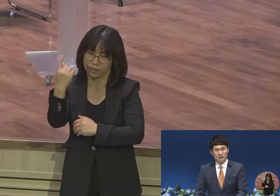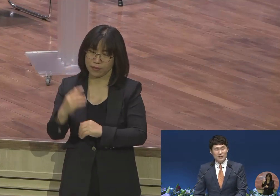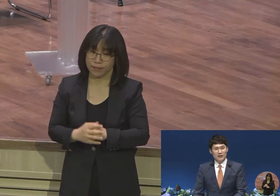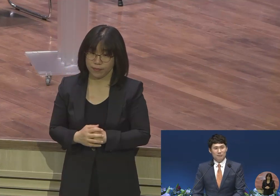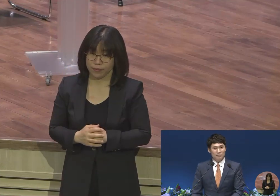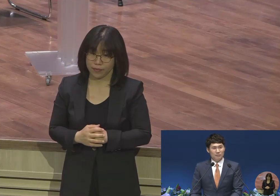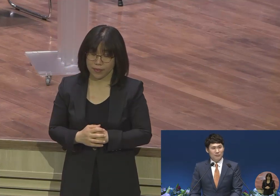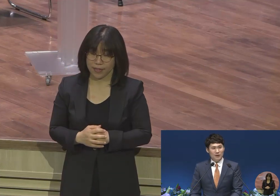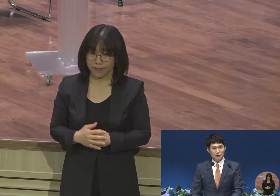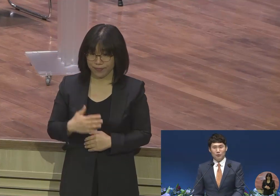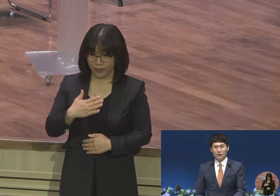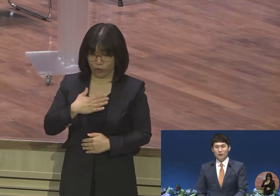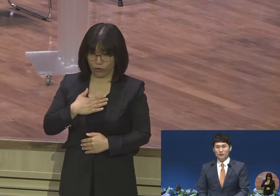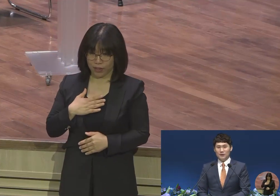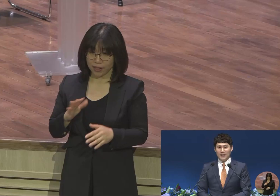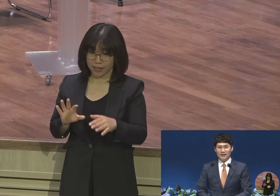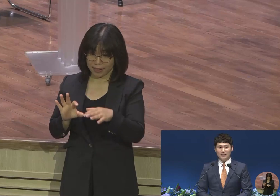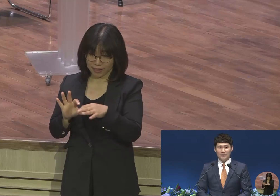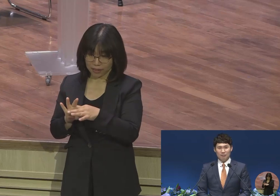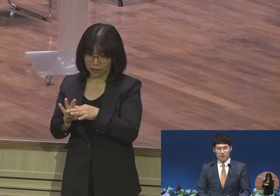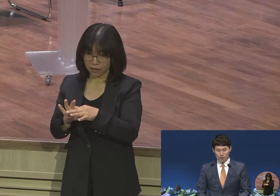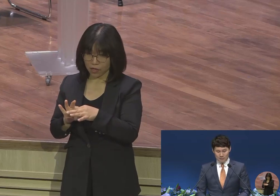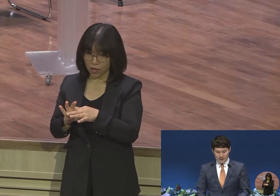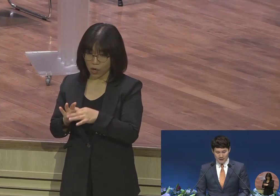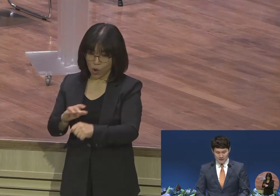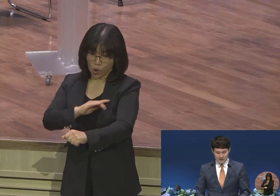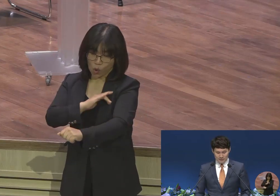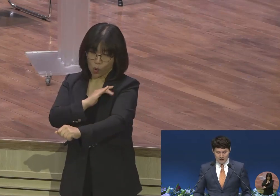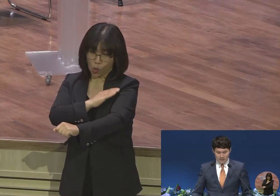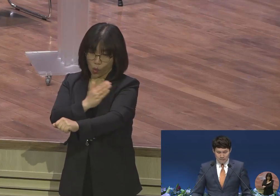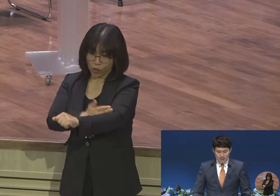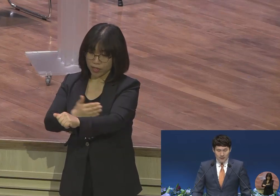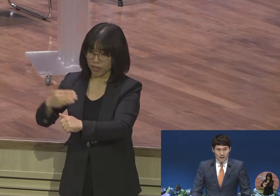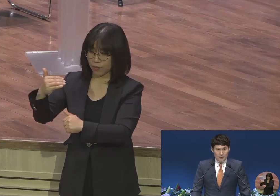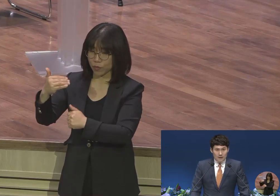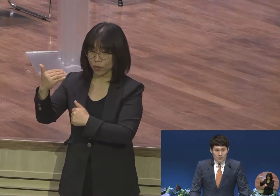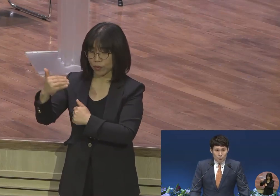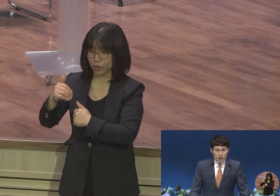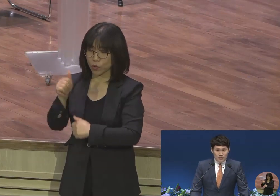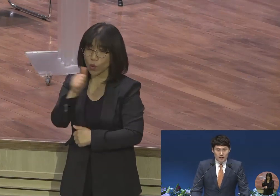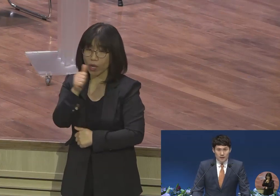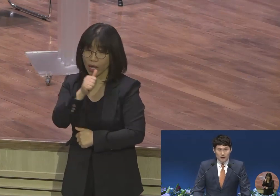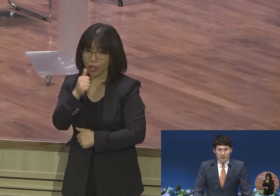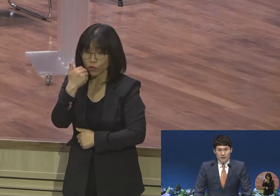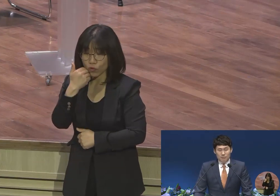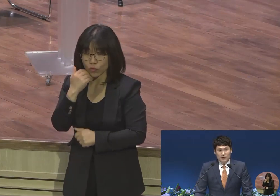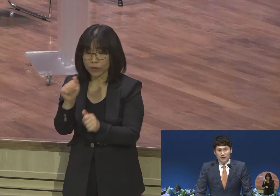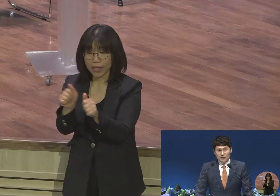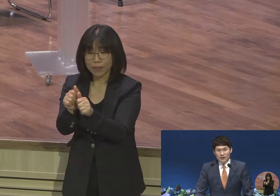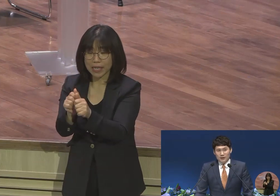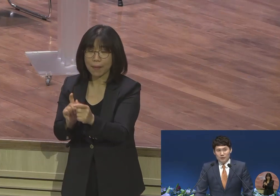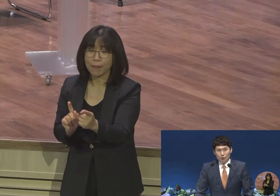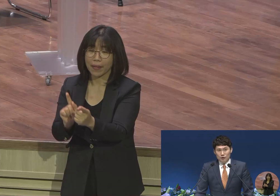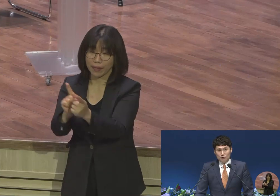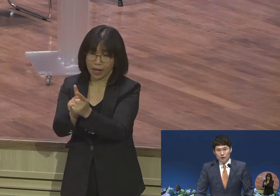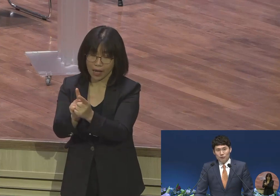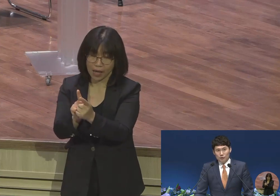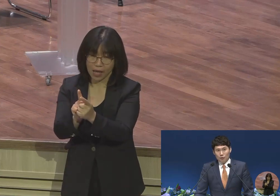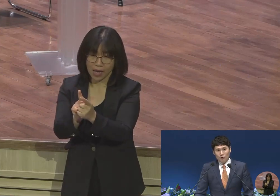군사님의 소개로 어떤 한 남자분을 만나게 됐습니다 이분이 십몇 년 전에 독일 주재원으로 온